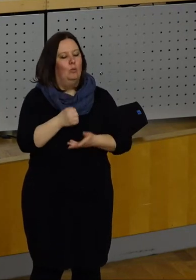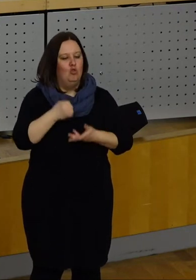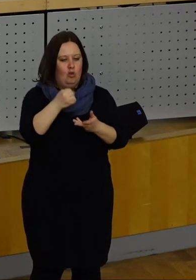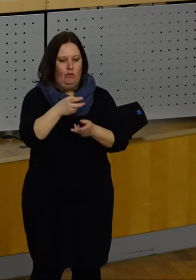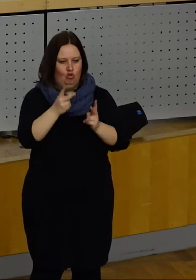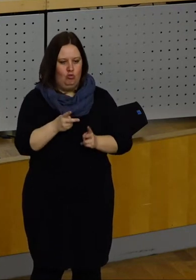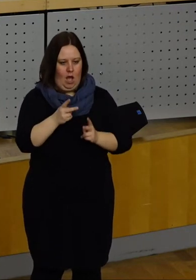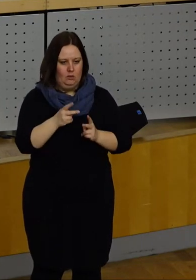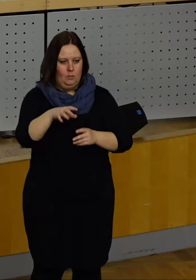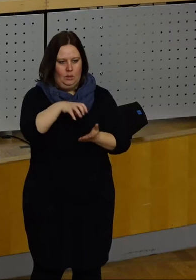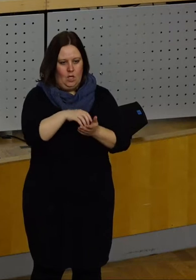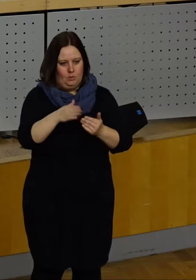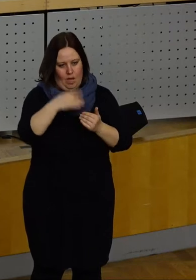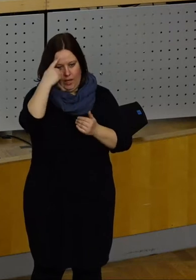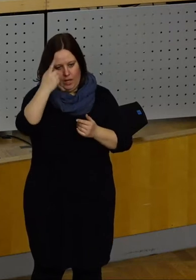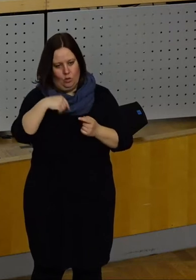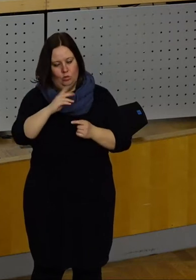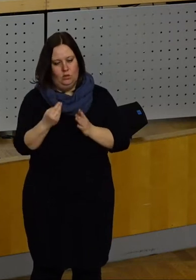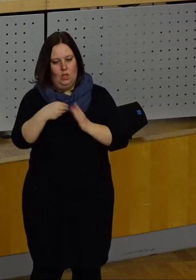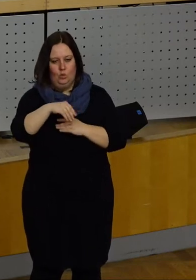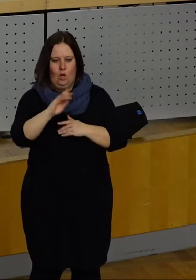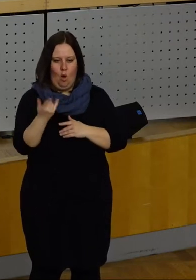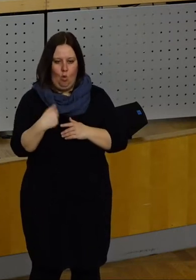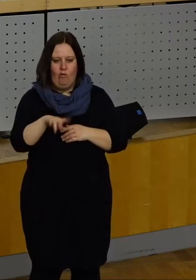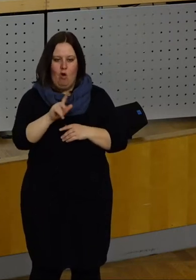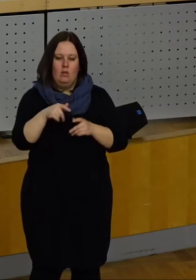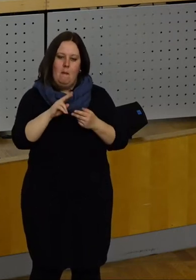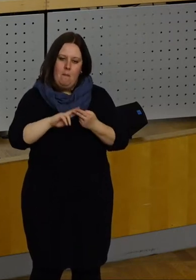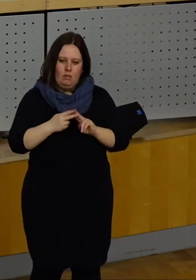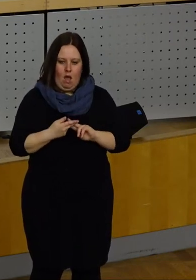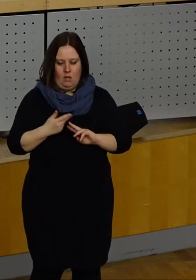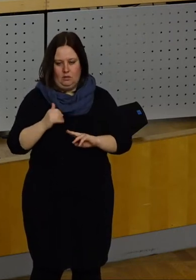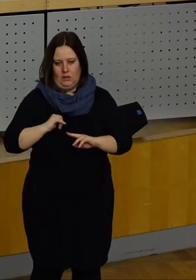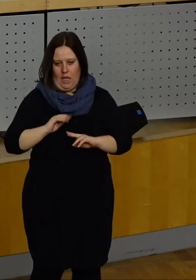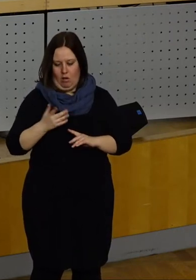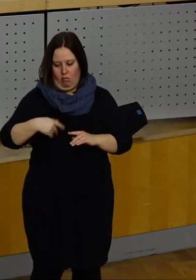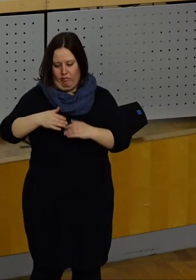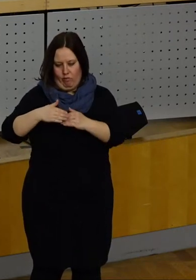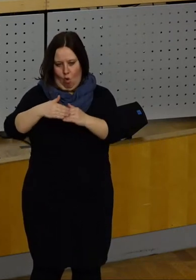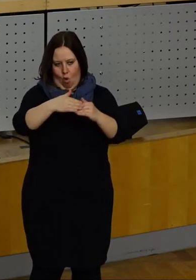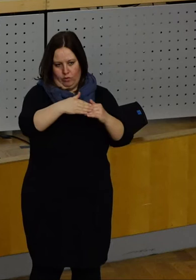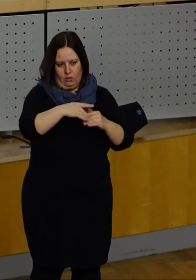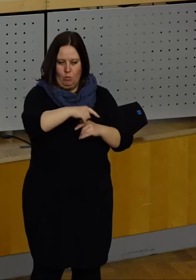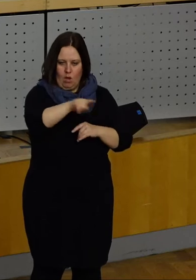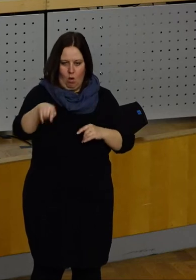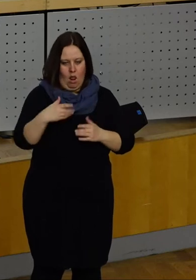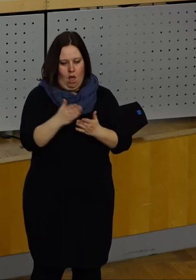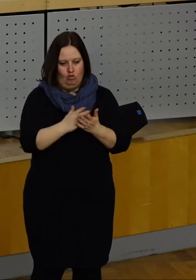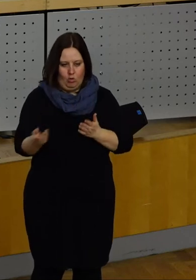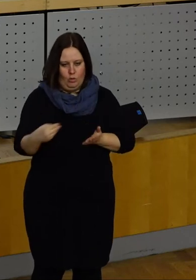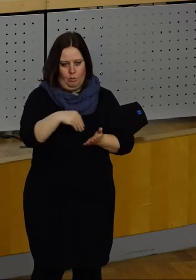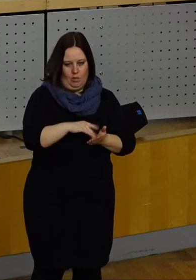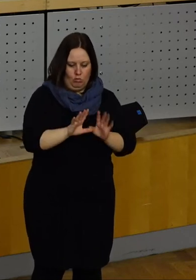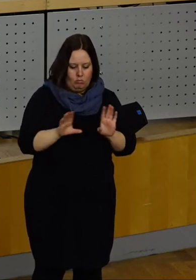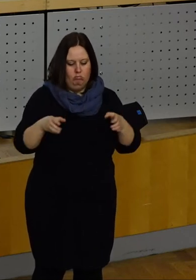Stadtbezirksbeiräte und der stärkeren Einflussnahme der Mandatsträger vor Ort auf die Entscheidungen alle als Rat